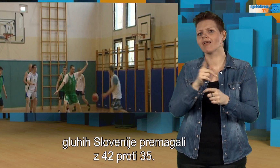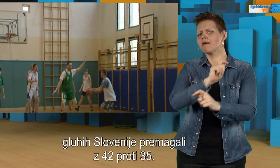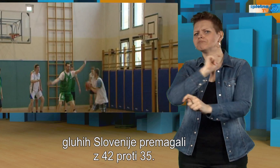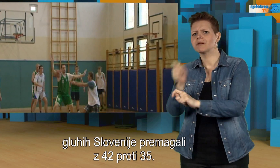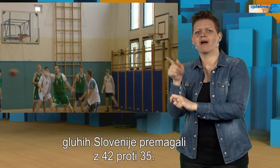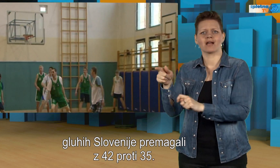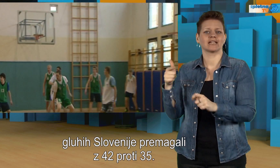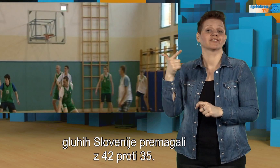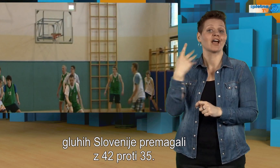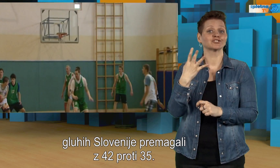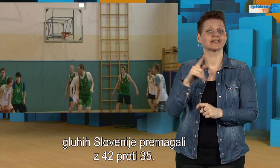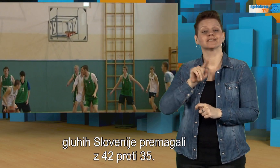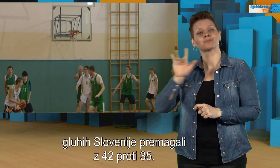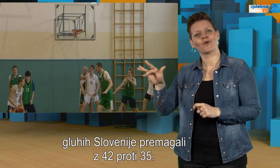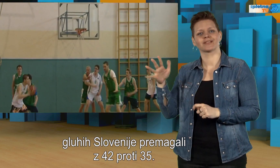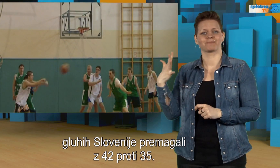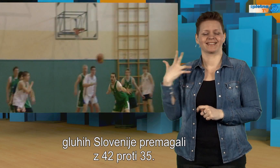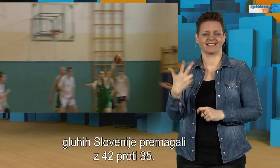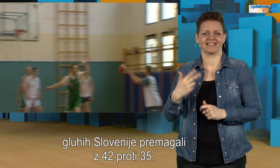42 proti 35.